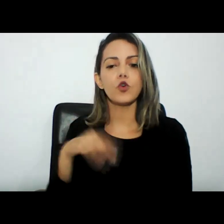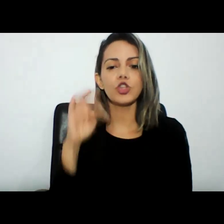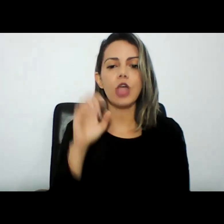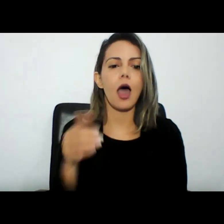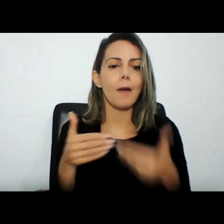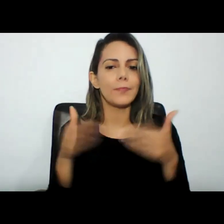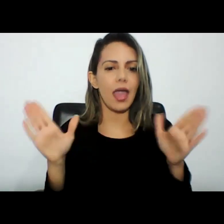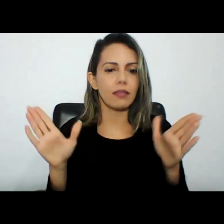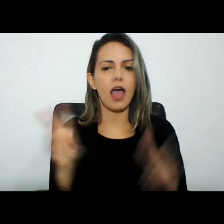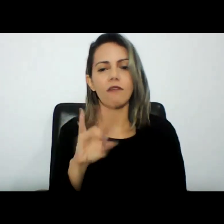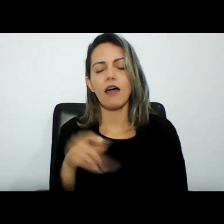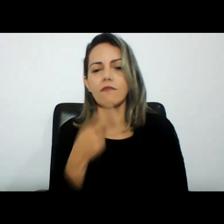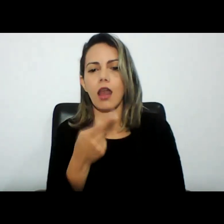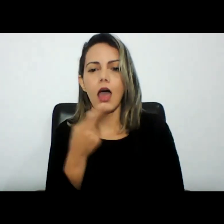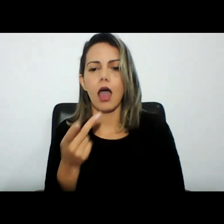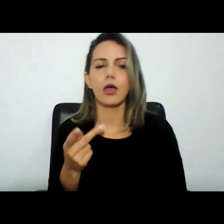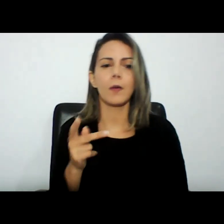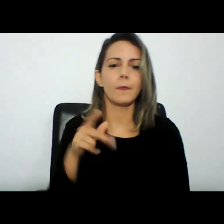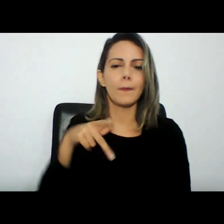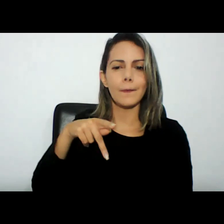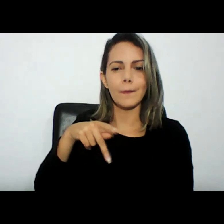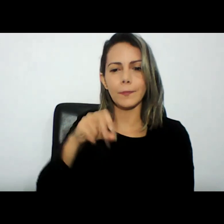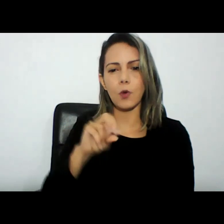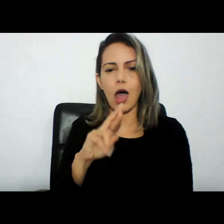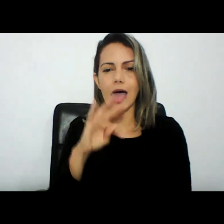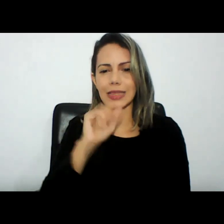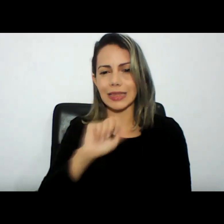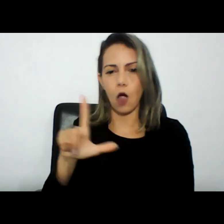portal governamental, nós vamos falar de plataformas